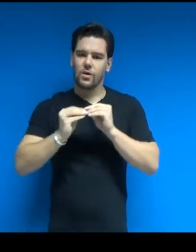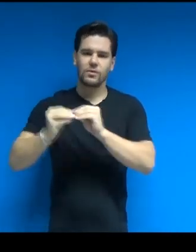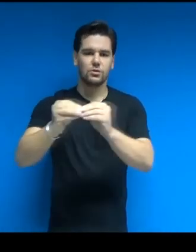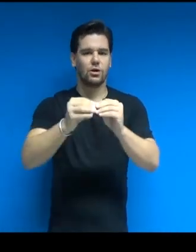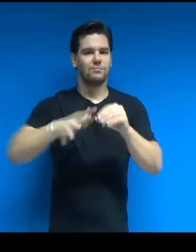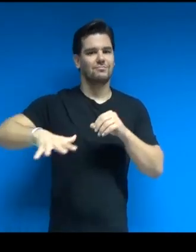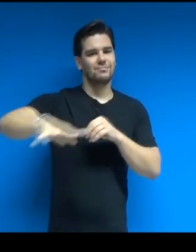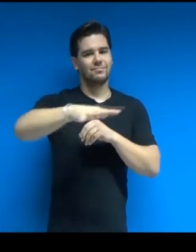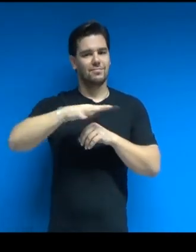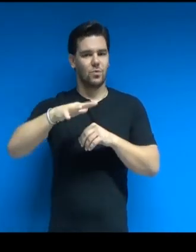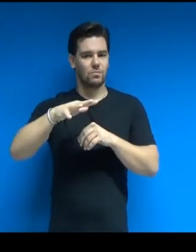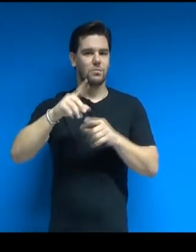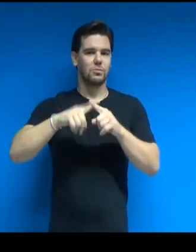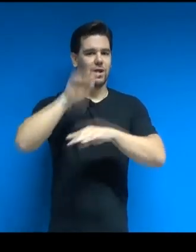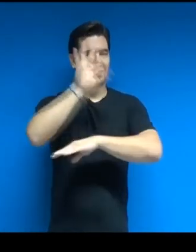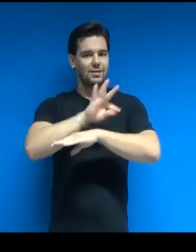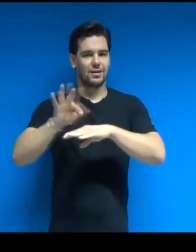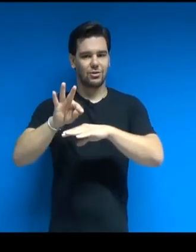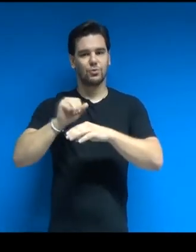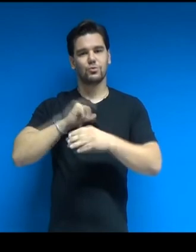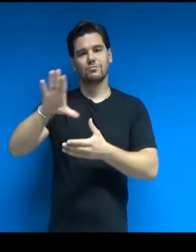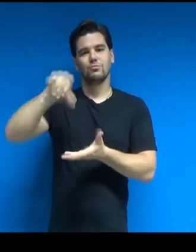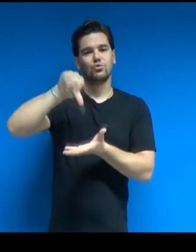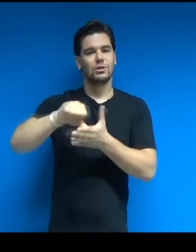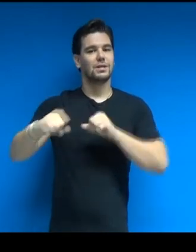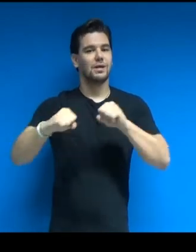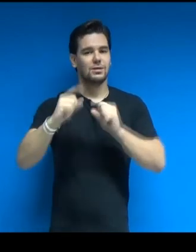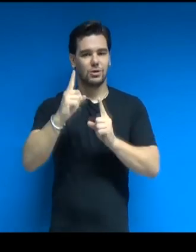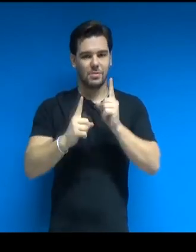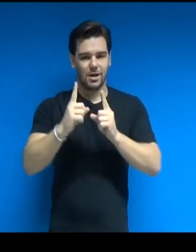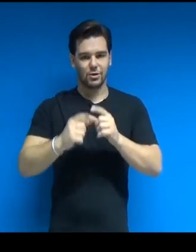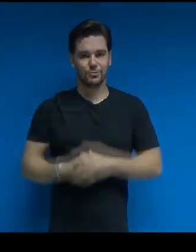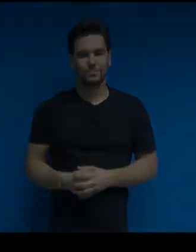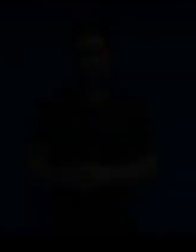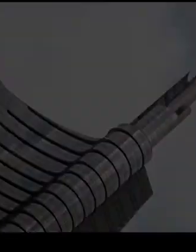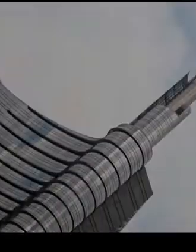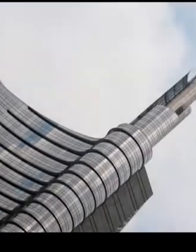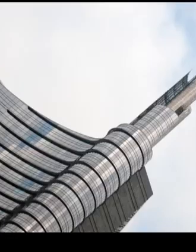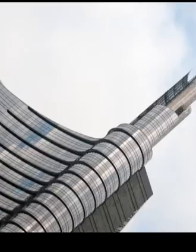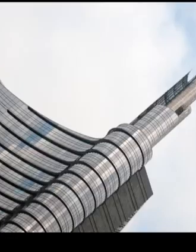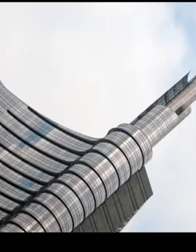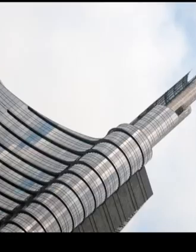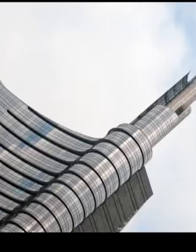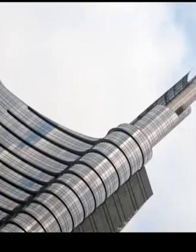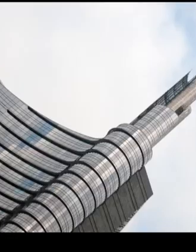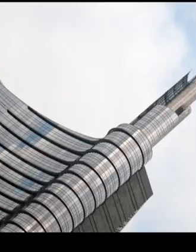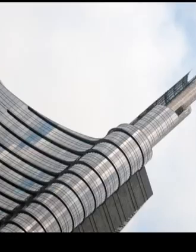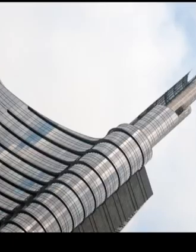di riqualificazione del quartiere Porta Nuova. Un vasto intervento di